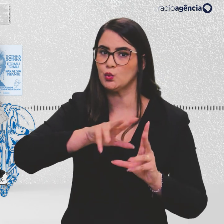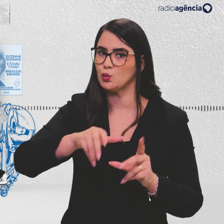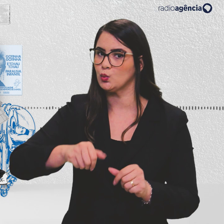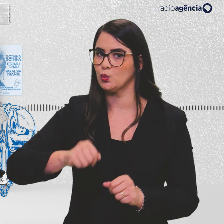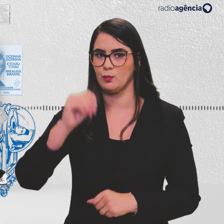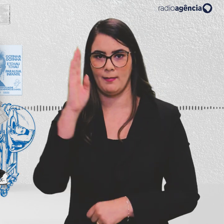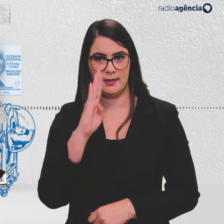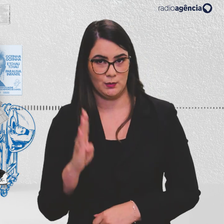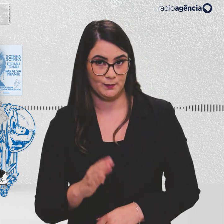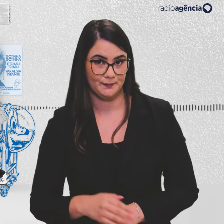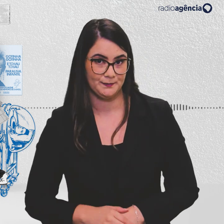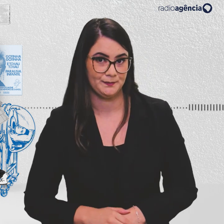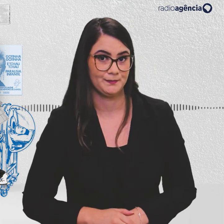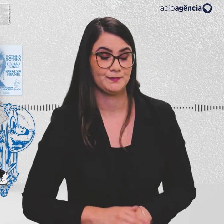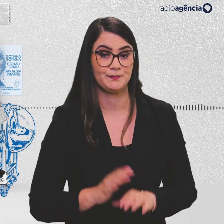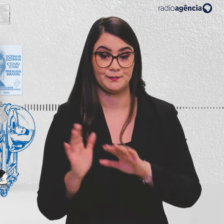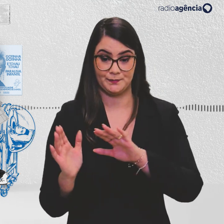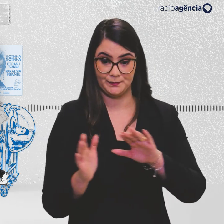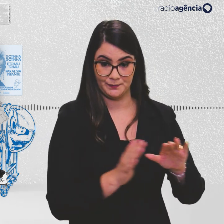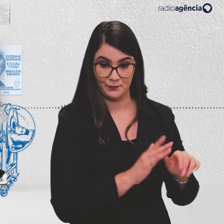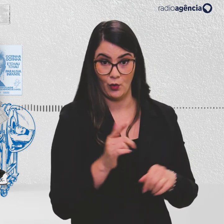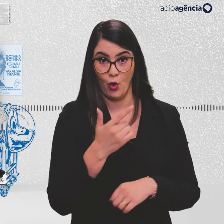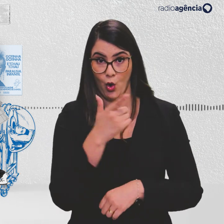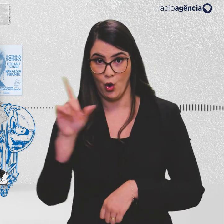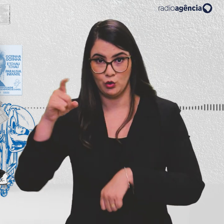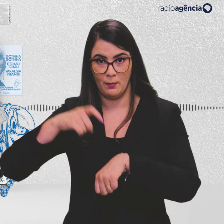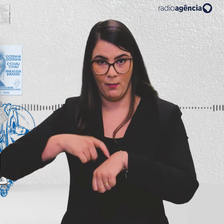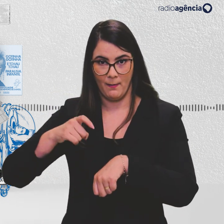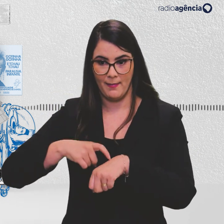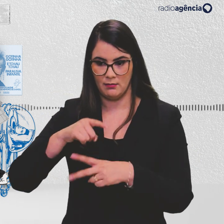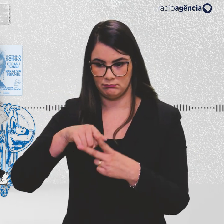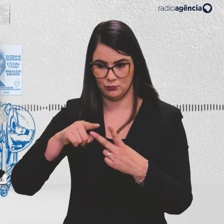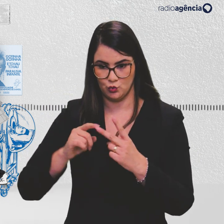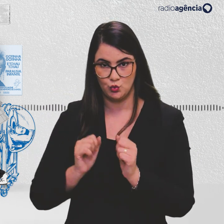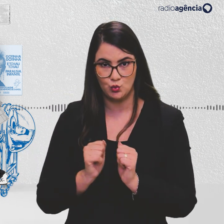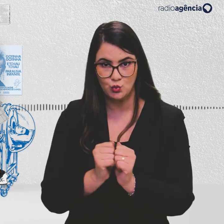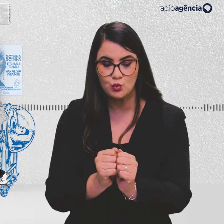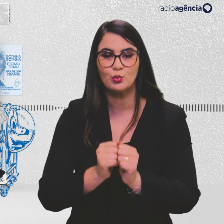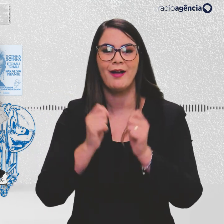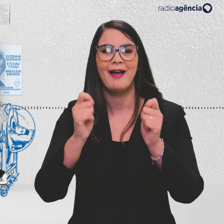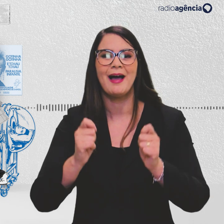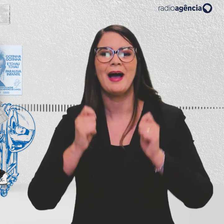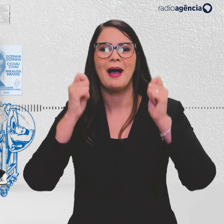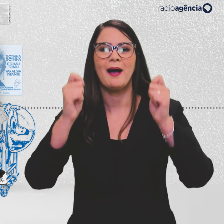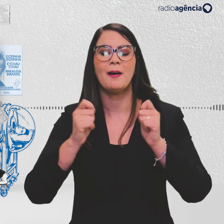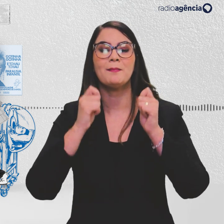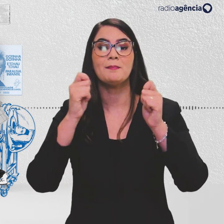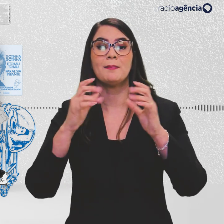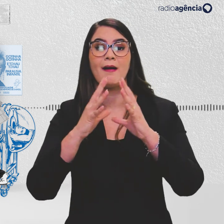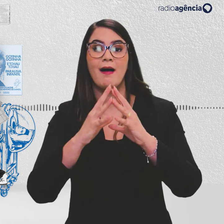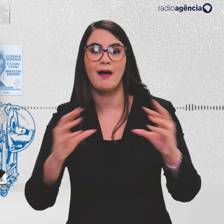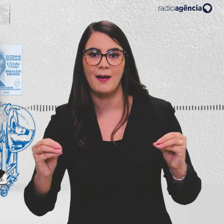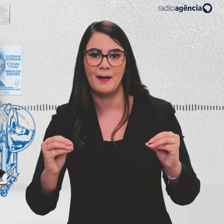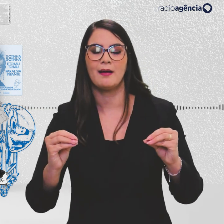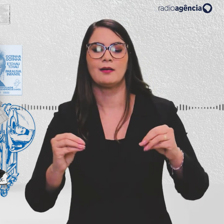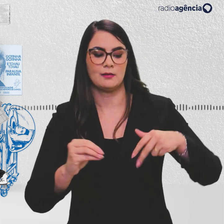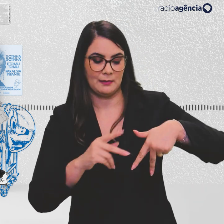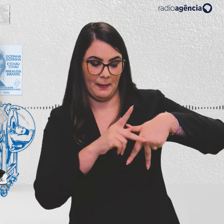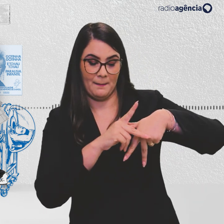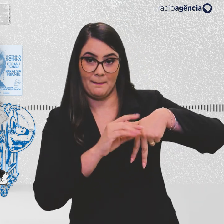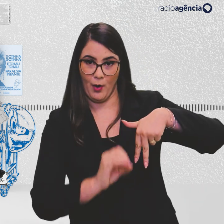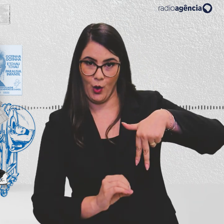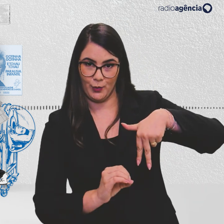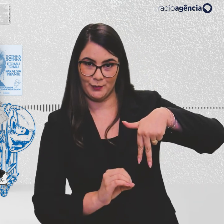nacional. Um outro momento em que esses dois fatores andaram juntos foi a campanha de erradicação da poliomielite.